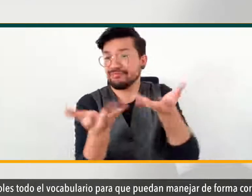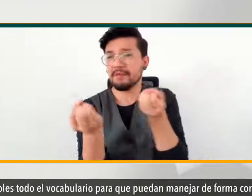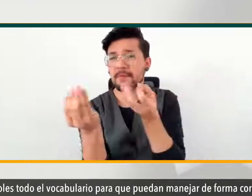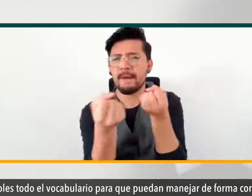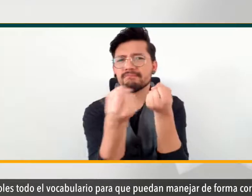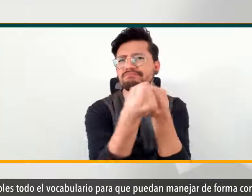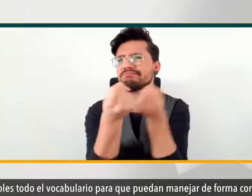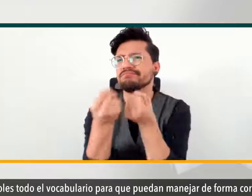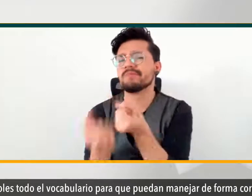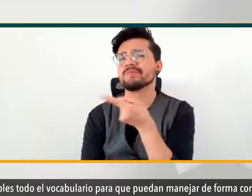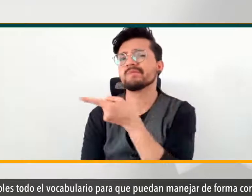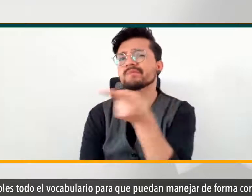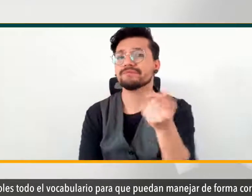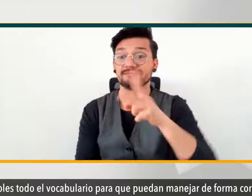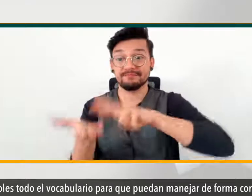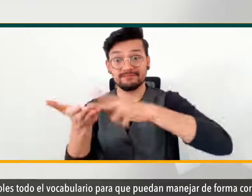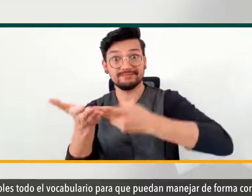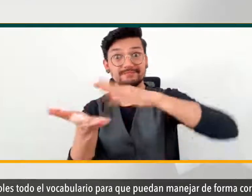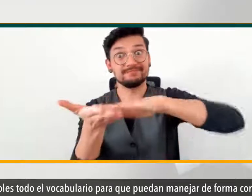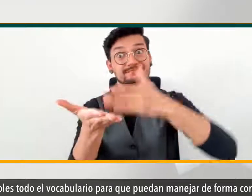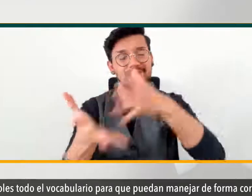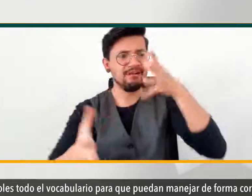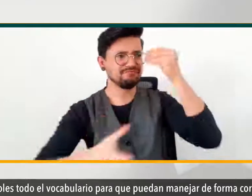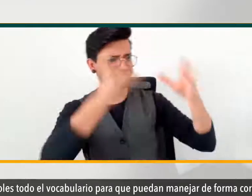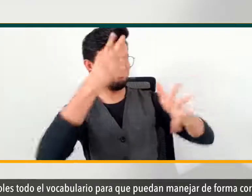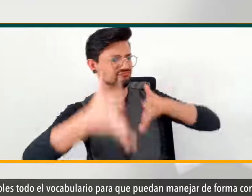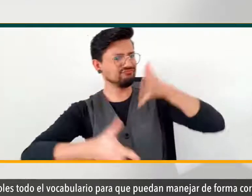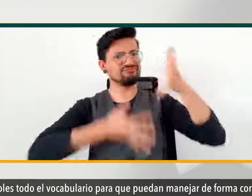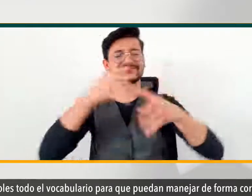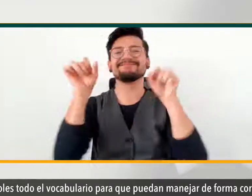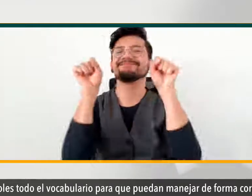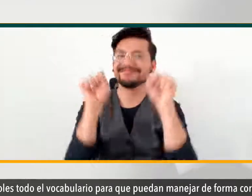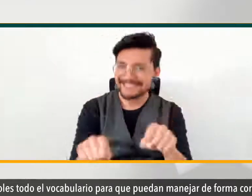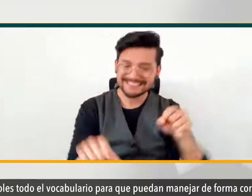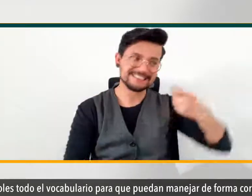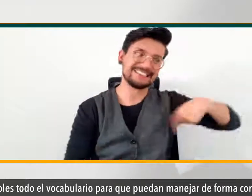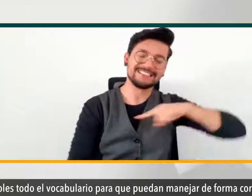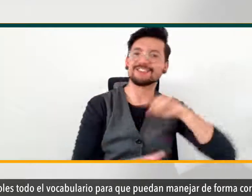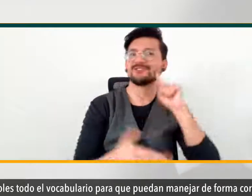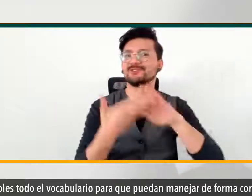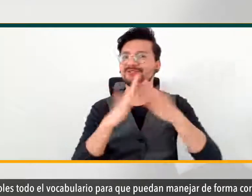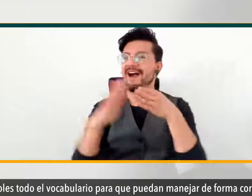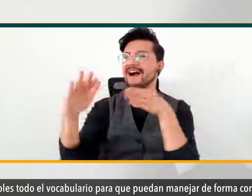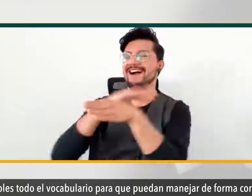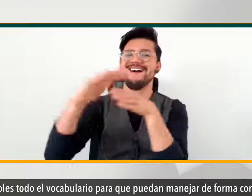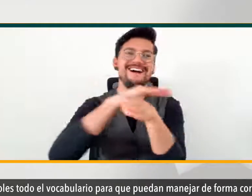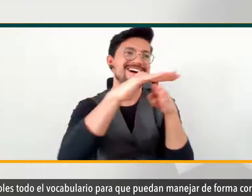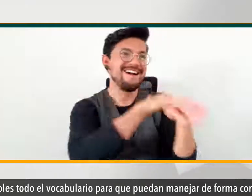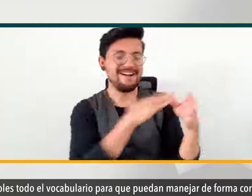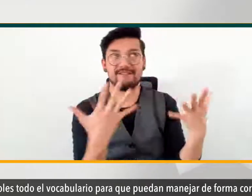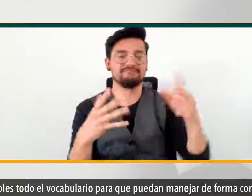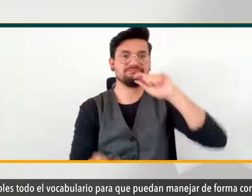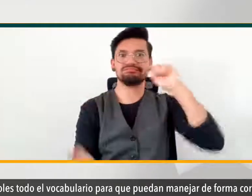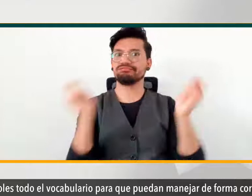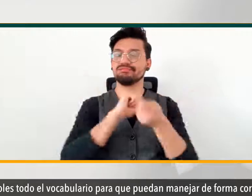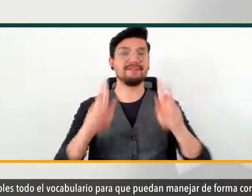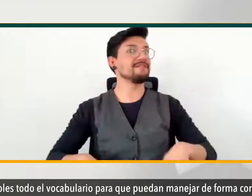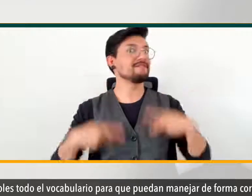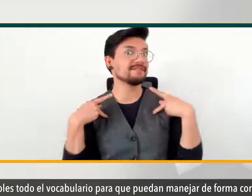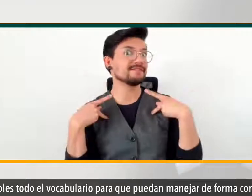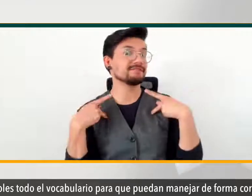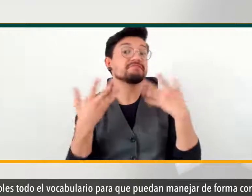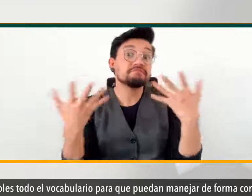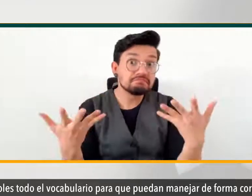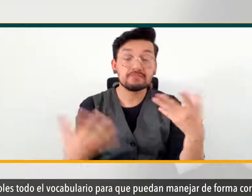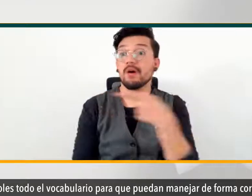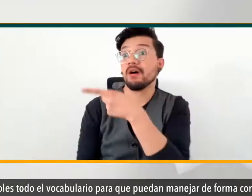ellos, aportándoles todo el vocabulario para que puedan manejar de forma correcta la lengua de señas. Y esto permite que podamos acceder a muchas cosas